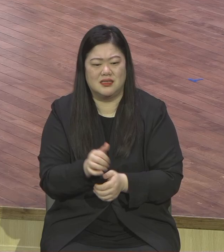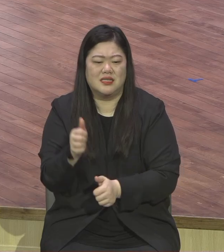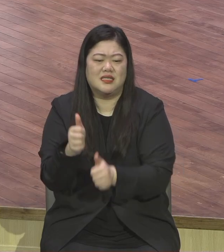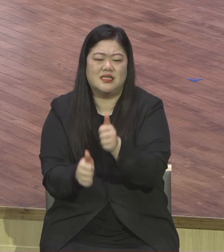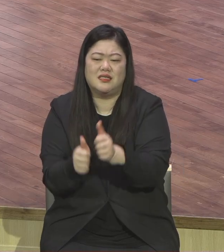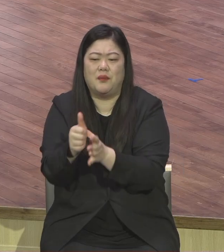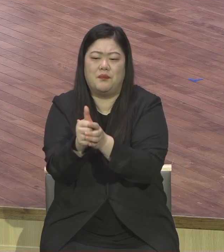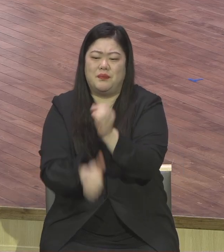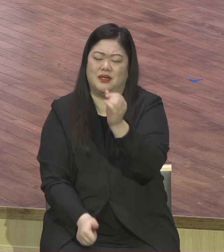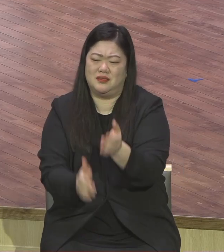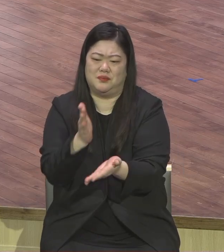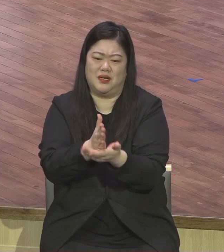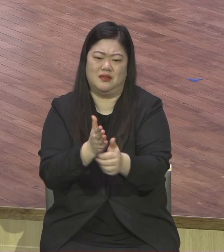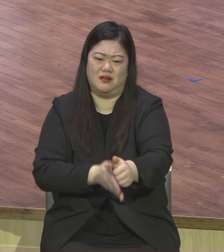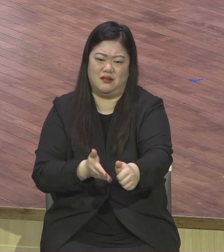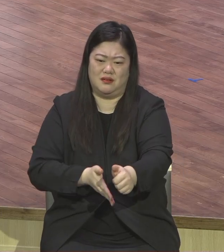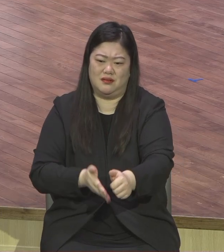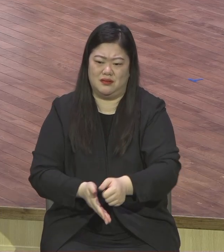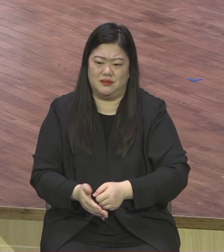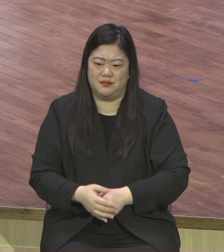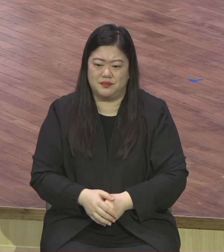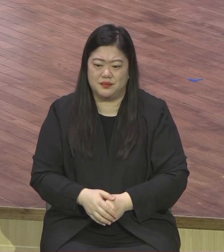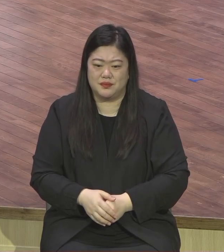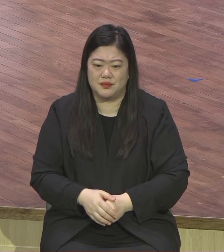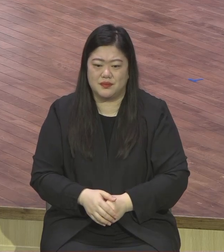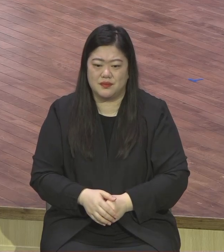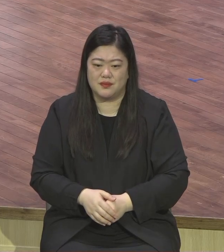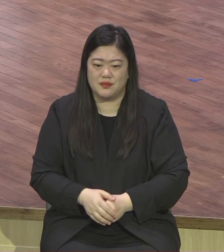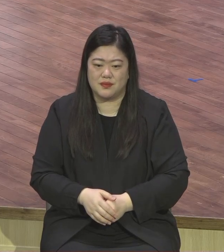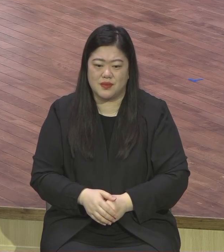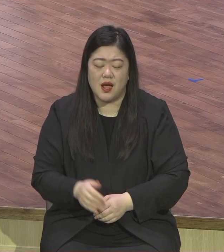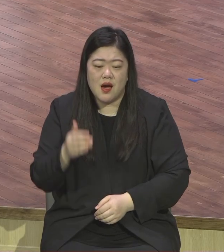걸립니까? 그것이 여러분을 발목을 잡고 있습니까?